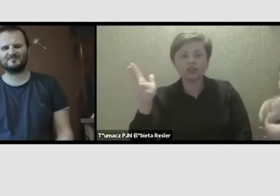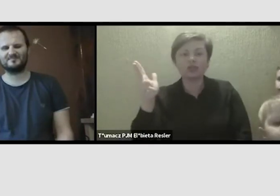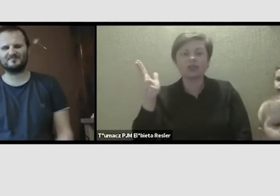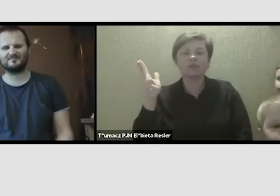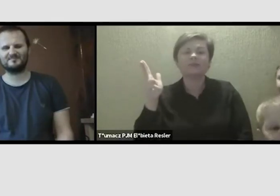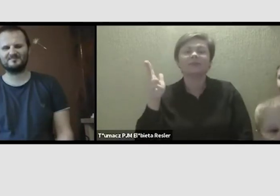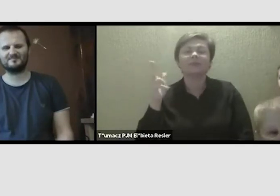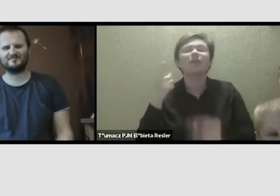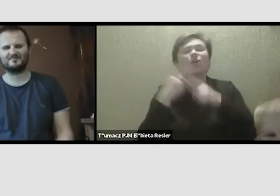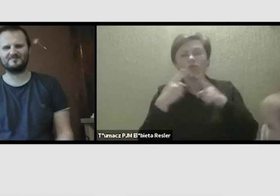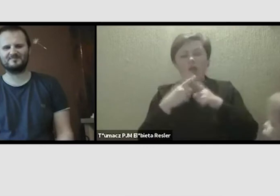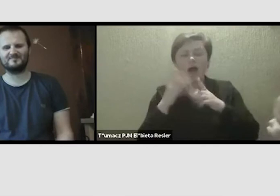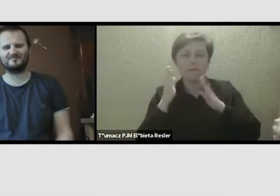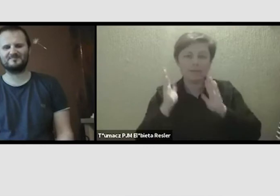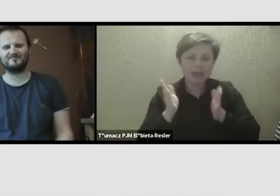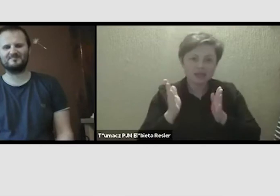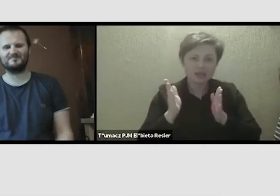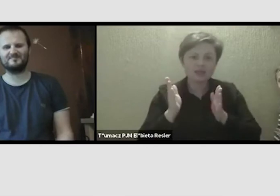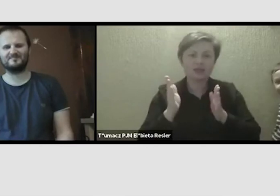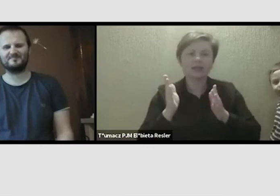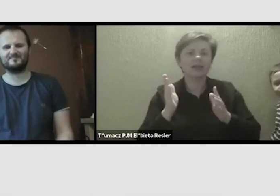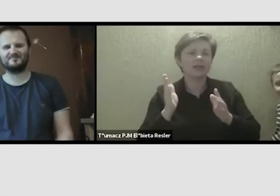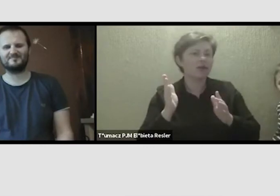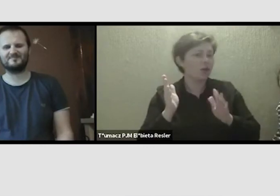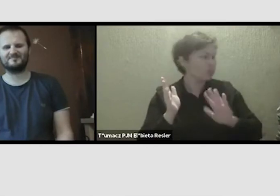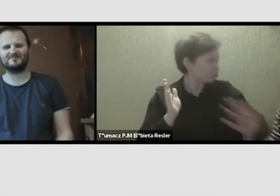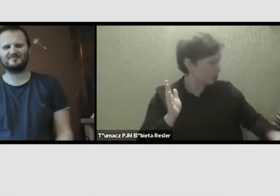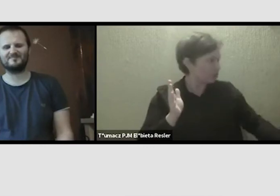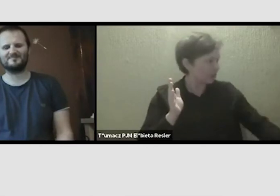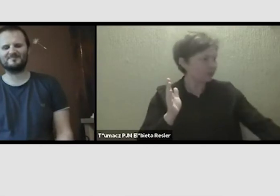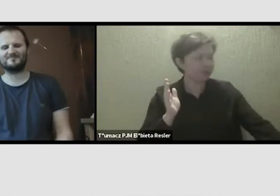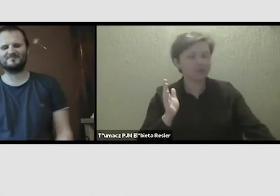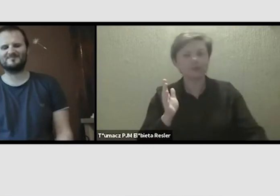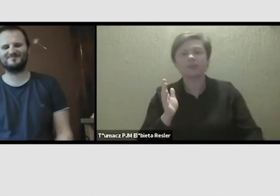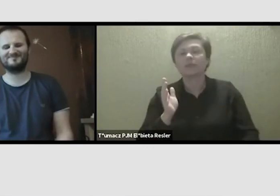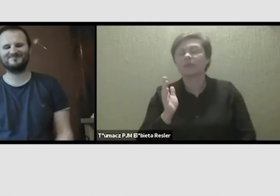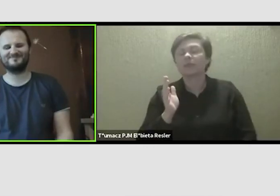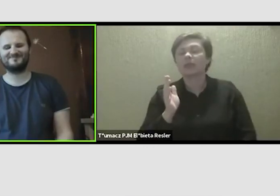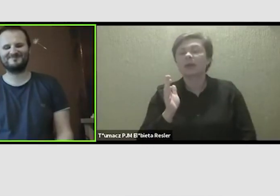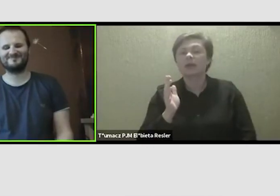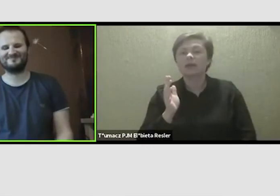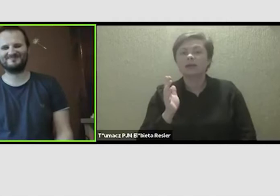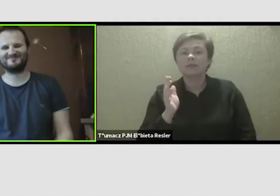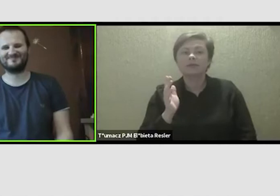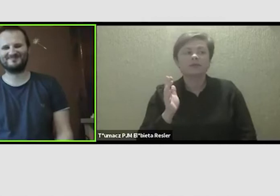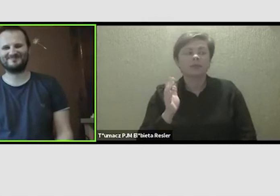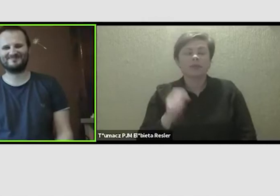trochę takiego, dla którego odwiedzają ich różne ekipy telewizyjne w ciągu ostatnich dwóch lat.